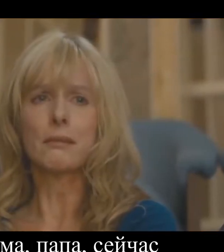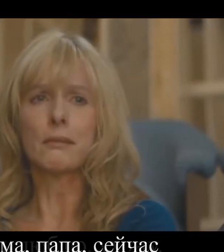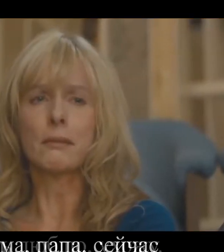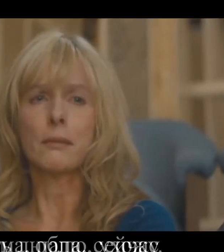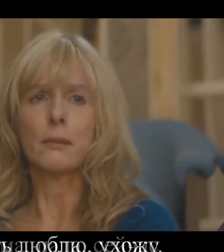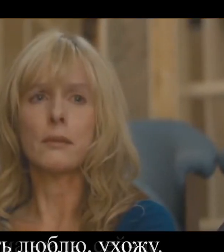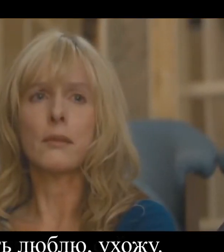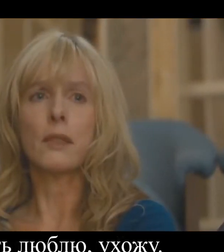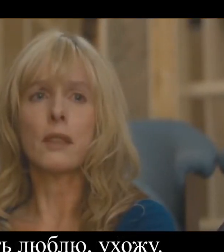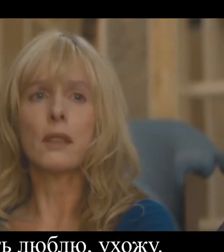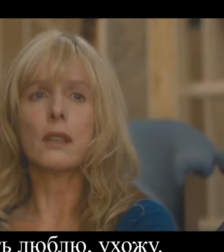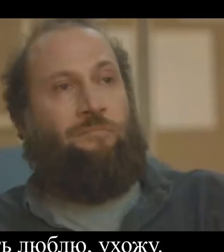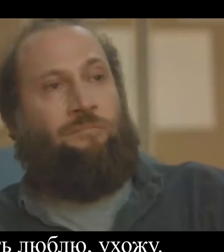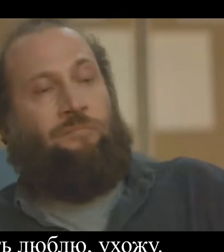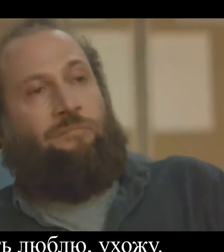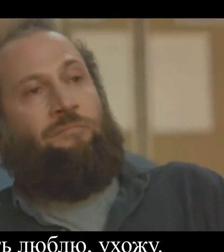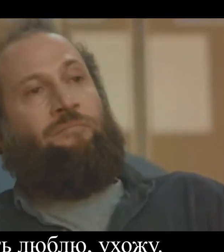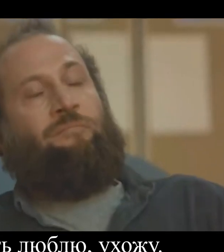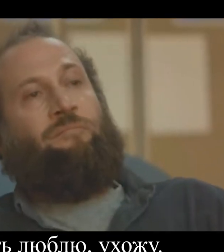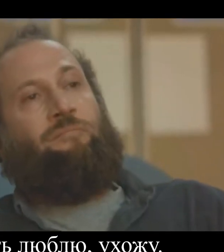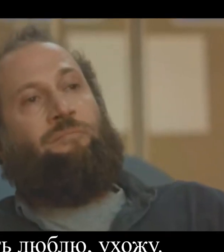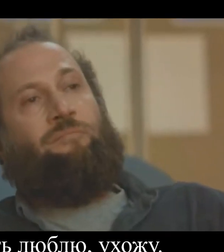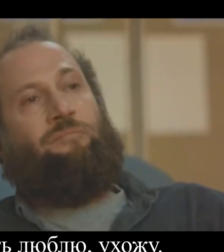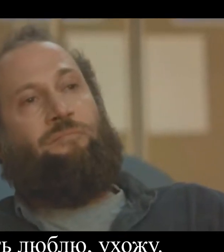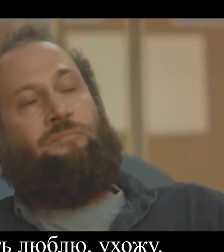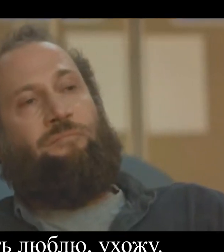Хоть люблю Ухожу